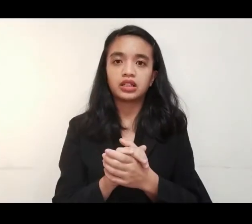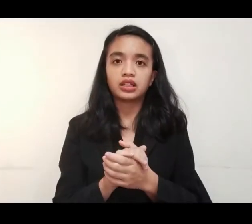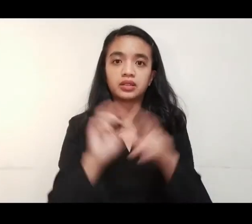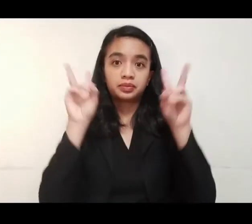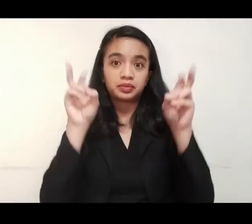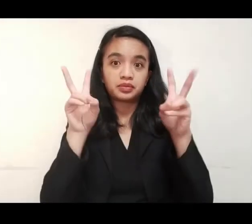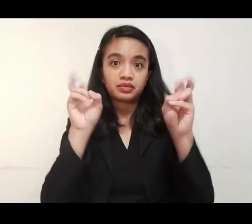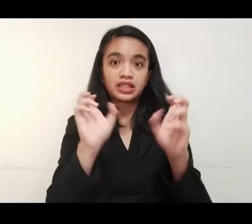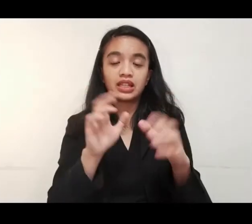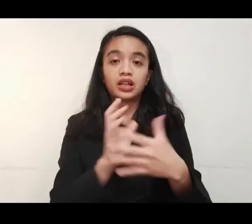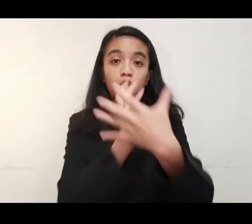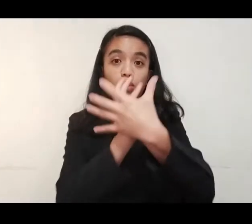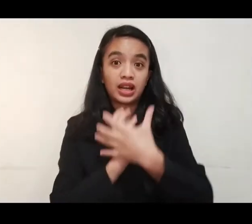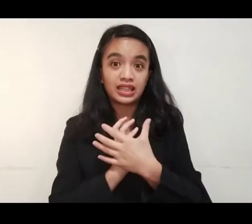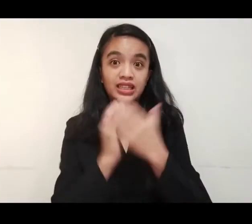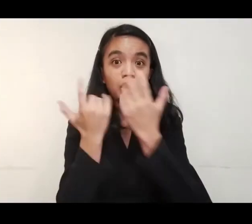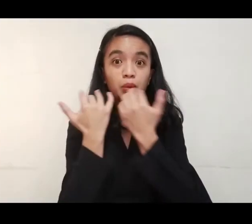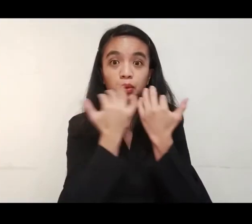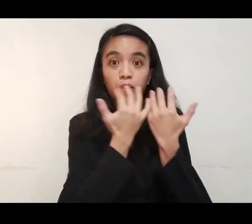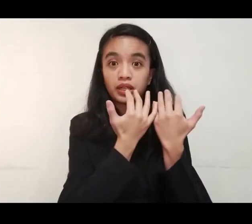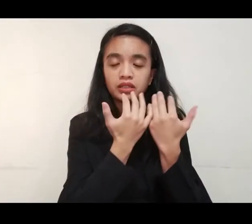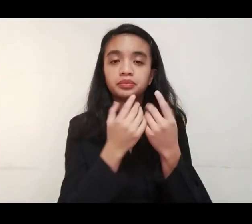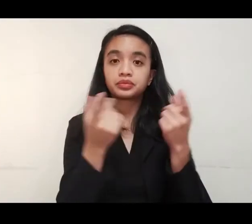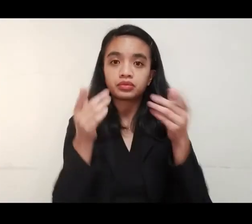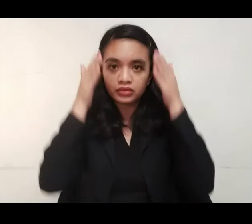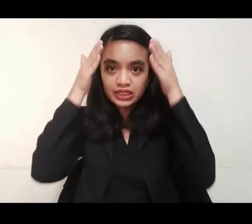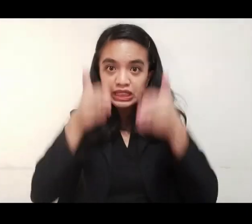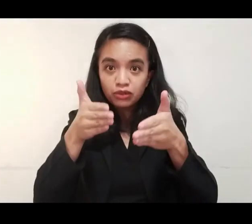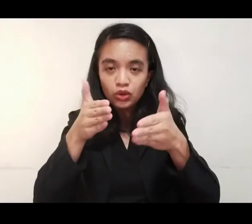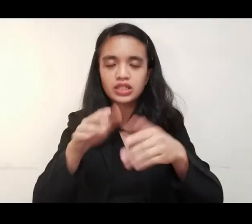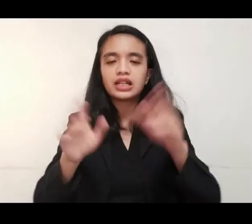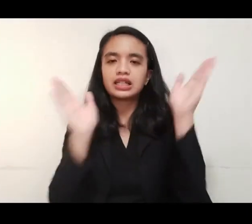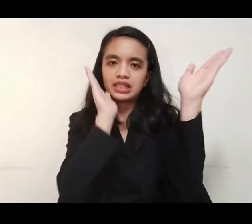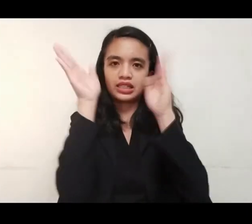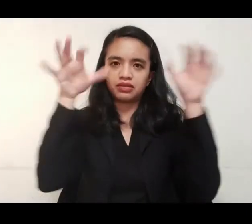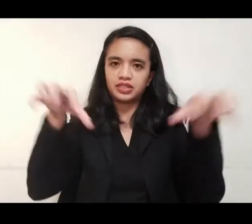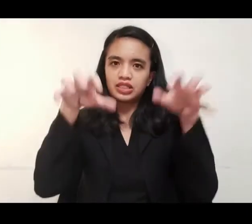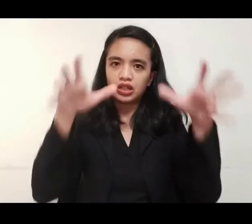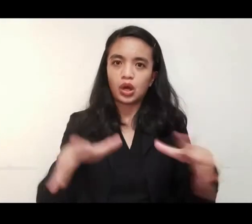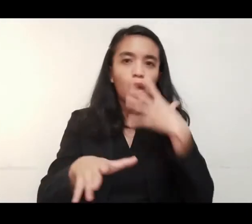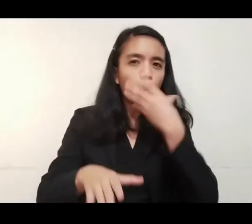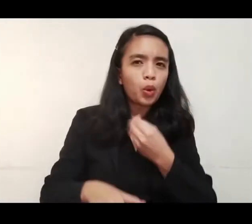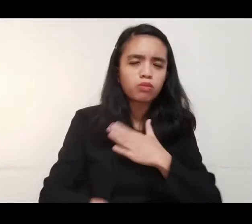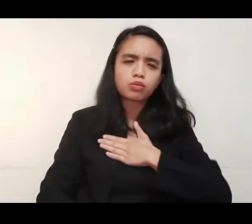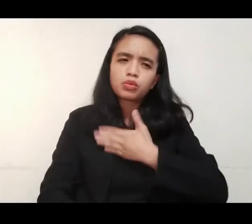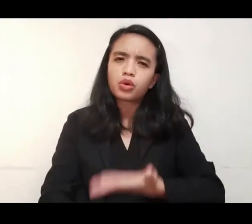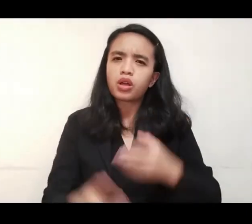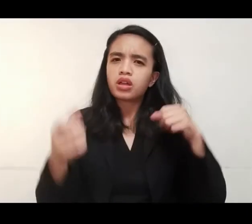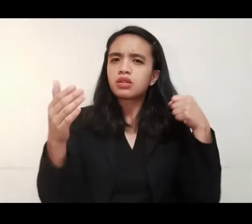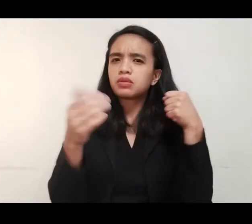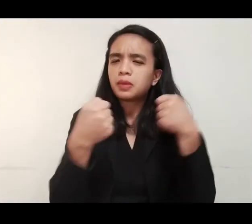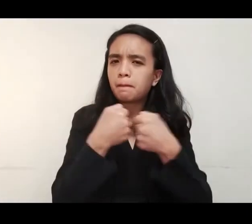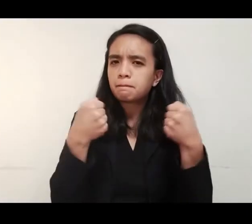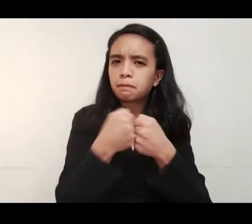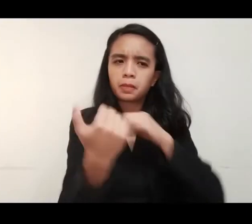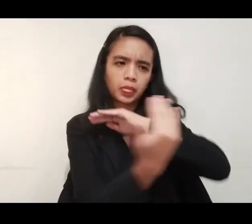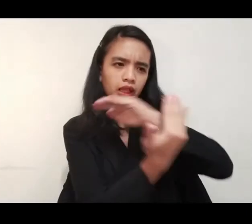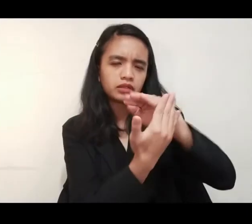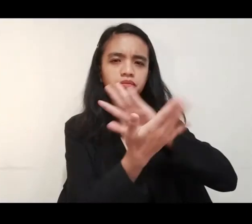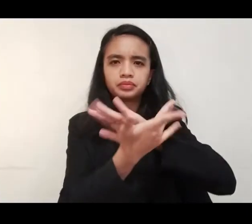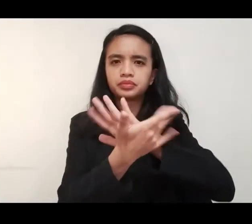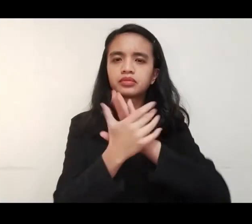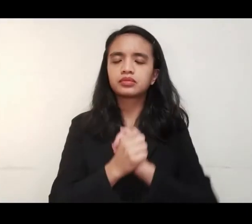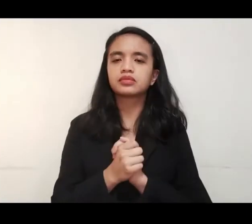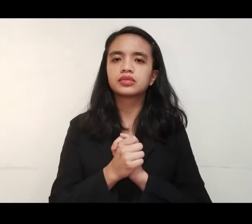ng kanyang kaarawan. Sa temang quarantine birthday nakasentro ang selebrasyon sa frontliners na nagsasakripisyo